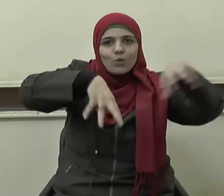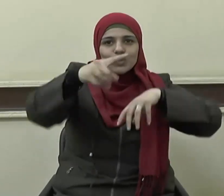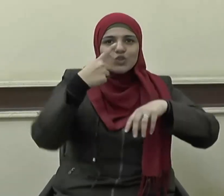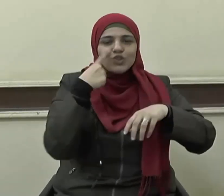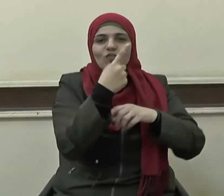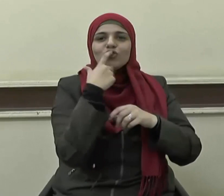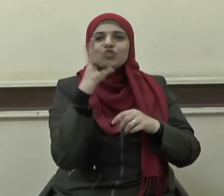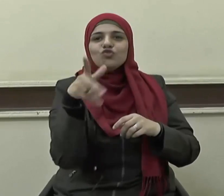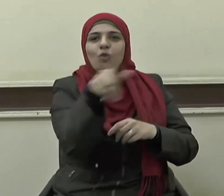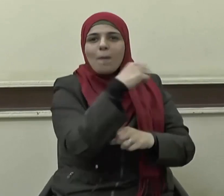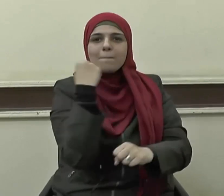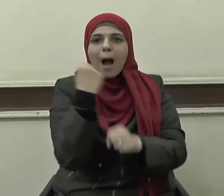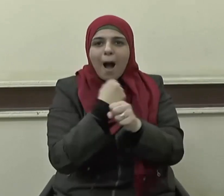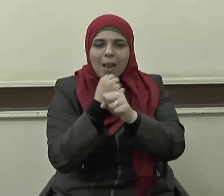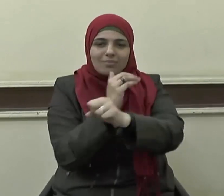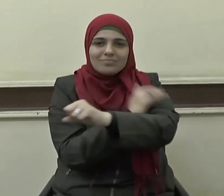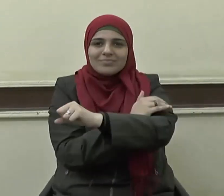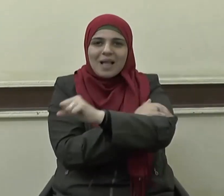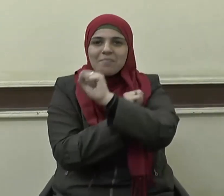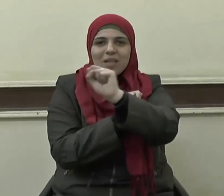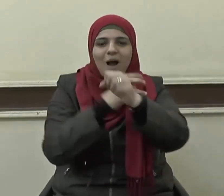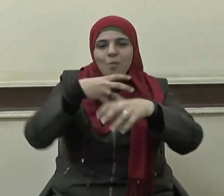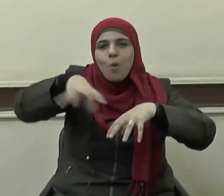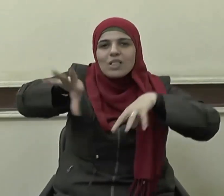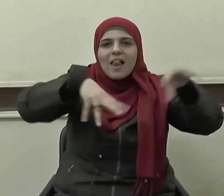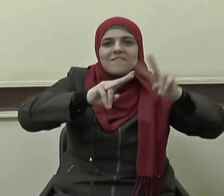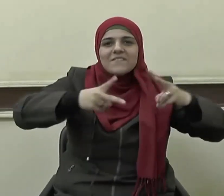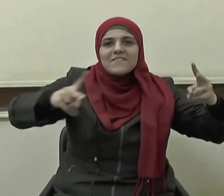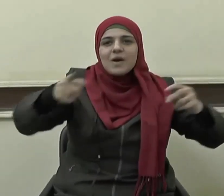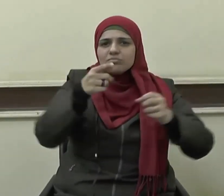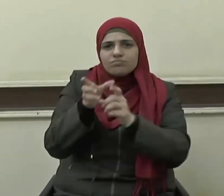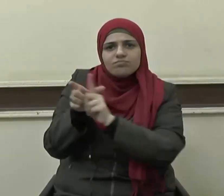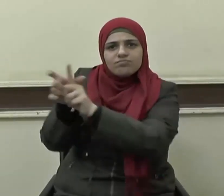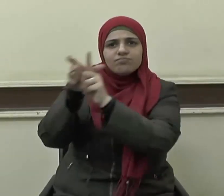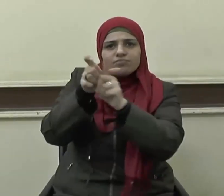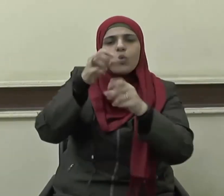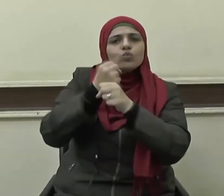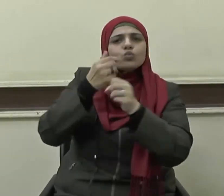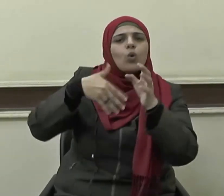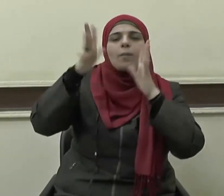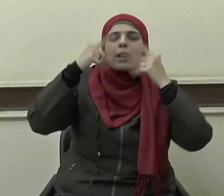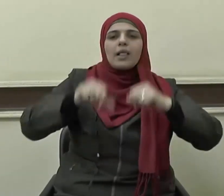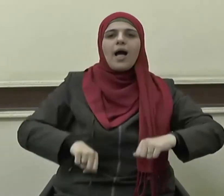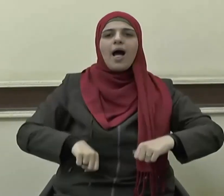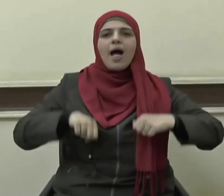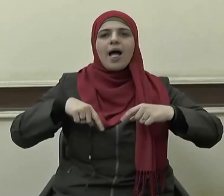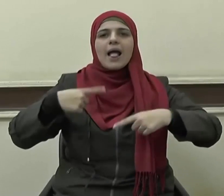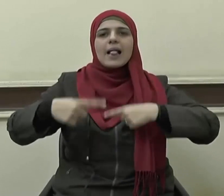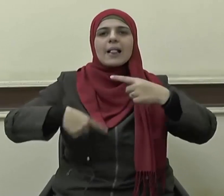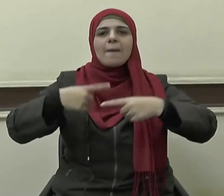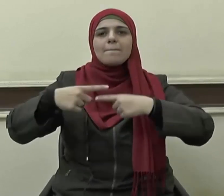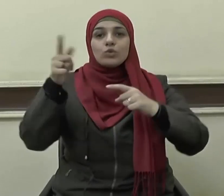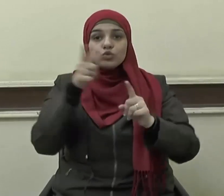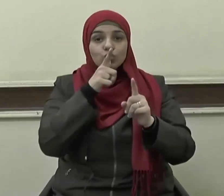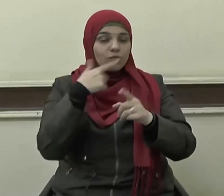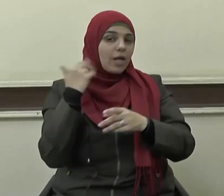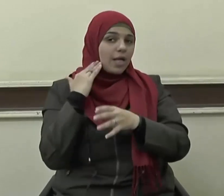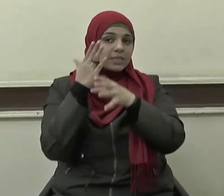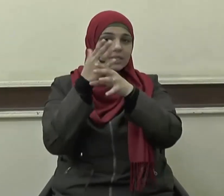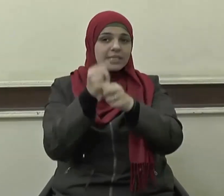الشباب المختلفة ودفع بهم لخوض معتركات الحياة فقد استأمن النبي صلى الله